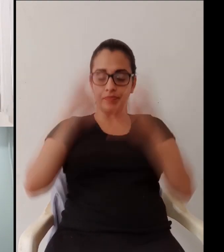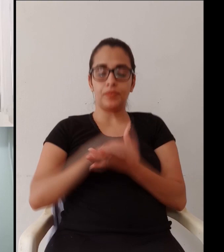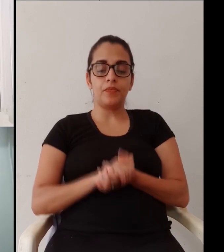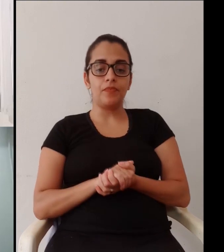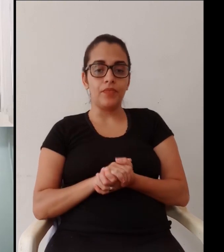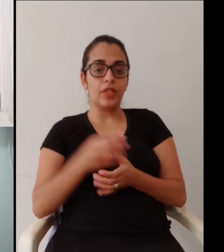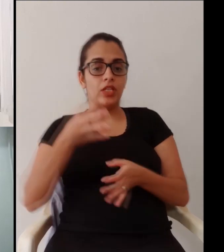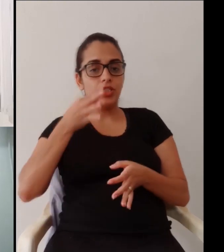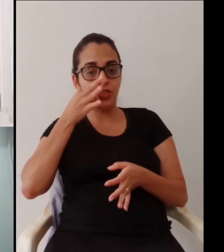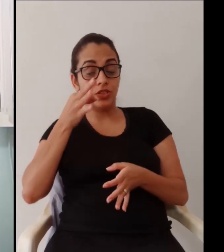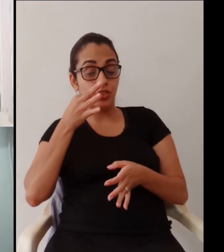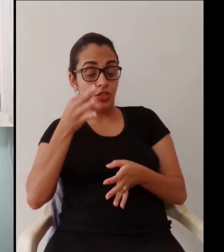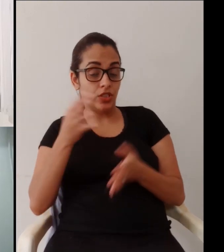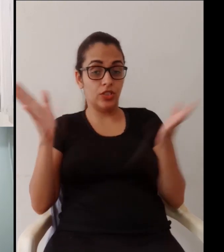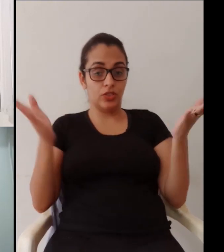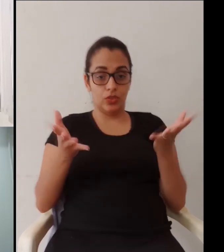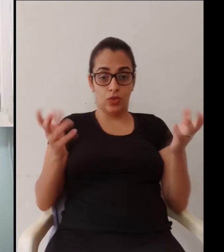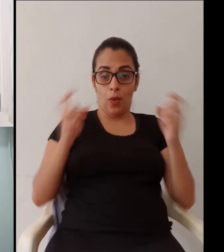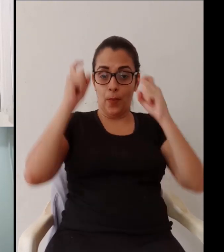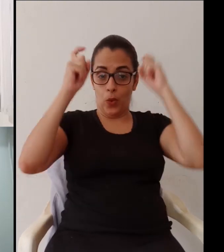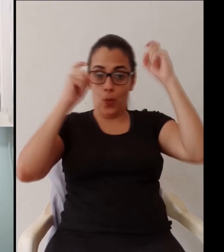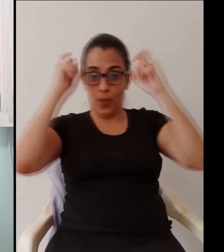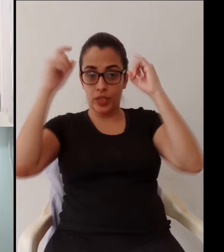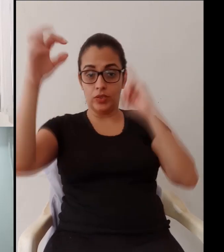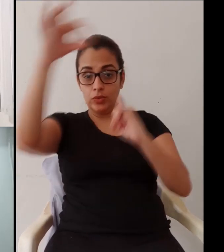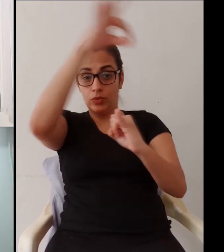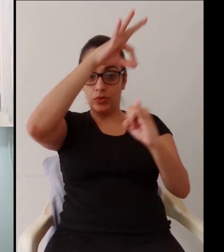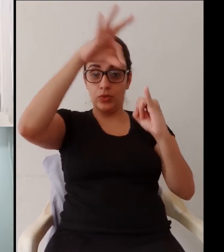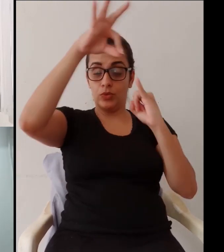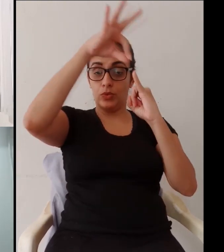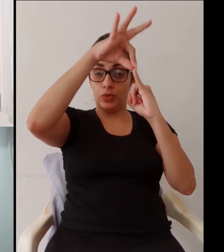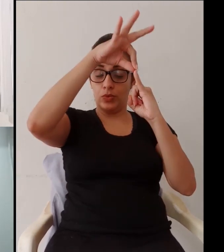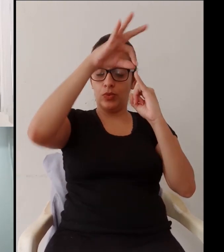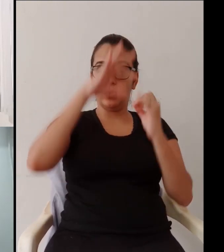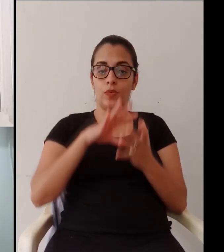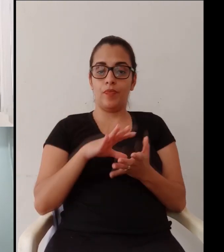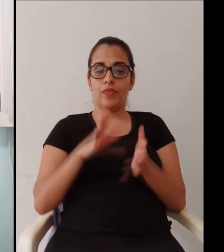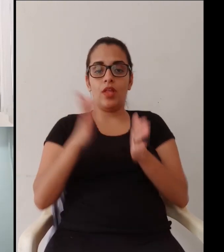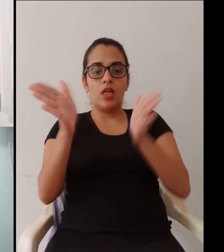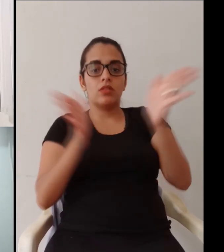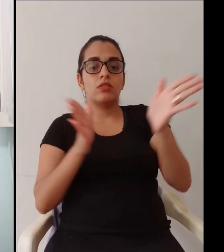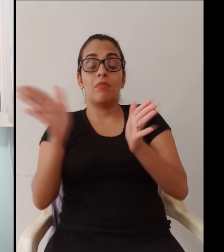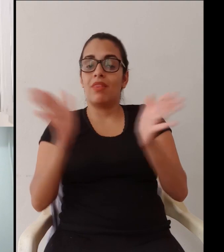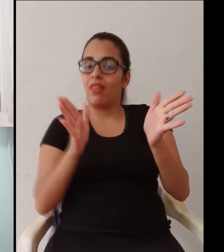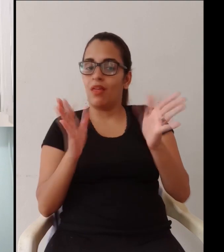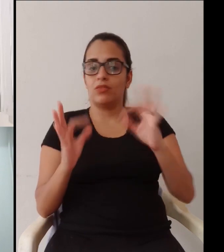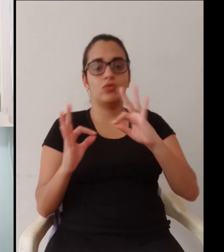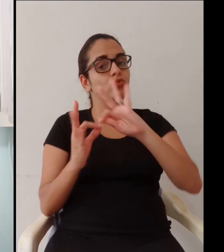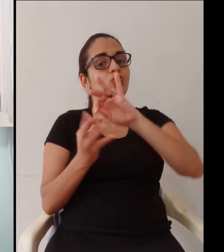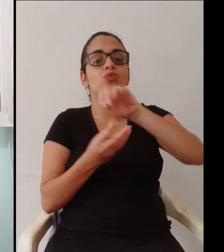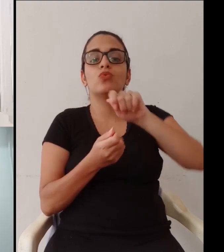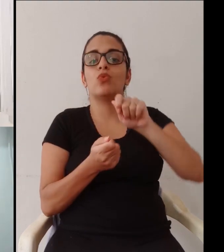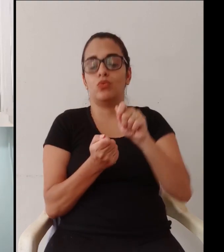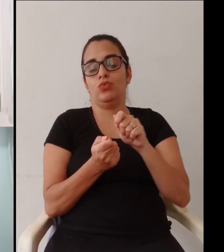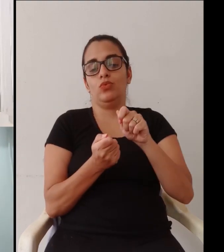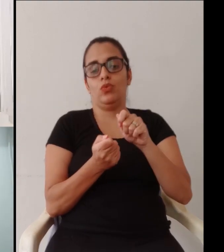novos materiais para discutir um determinado assunto e para finalizar as dicas aqui de hoje uma